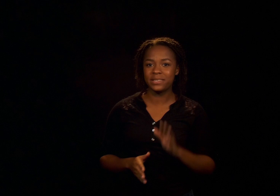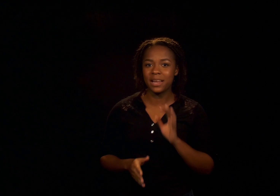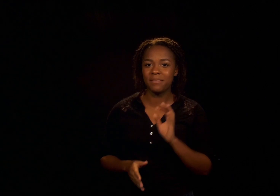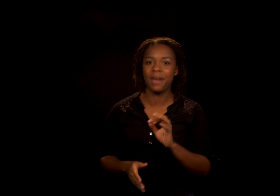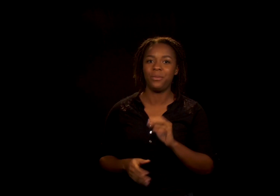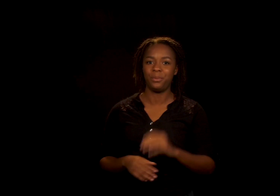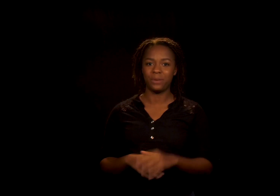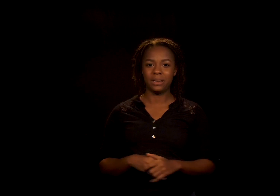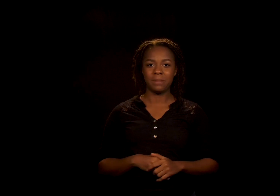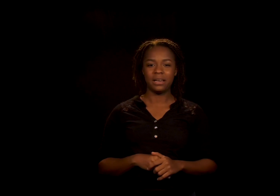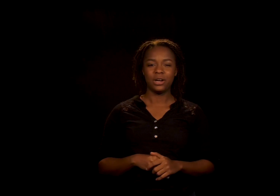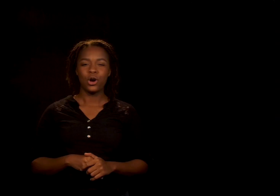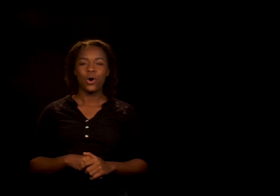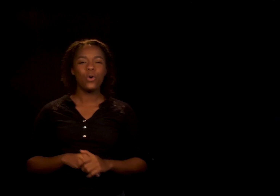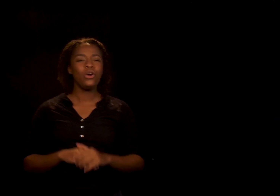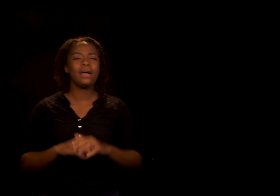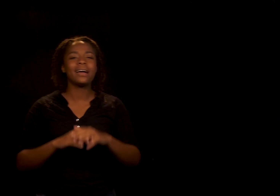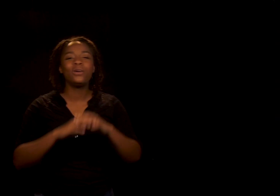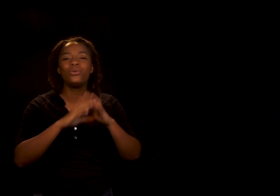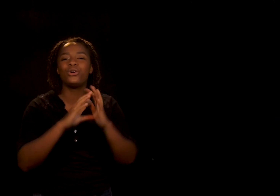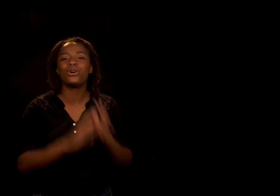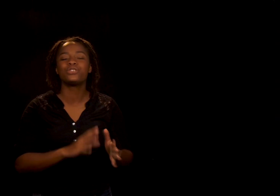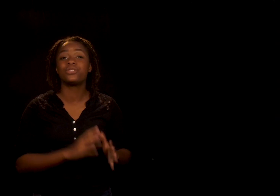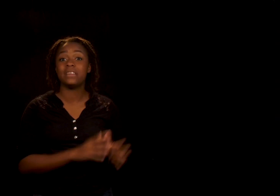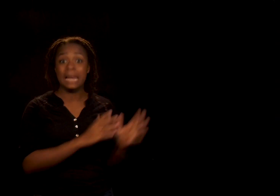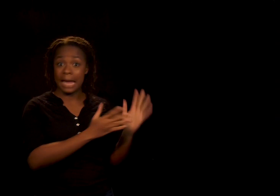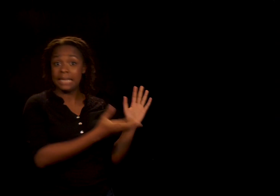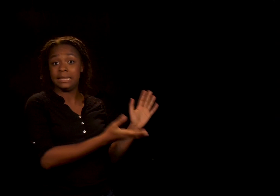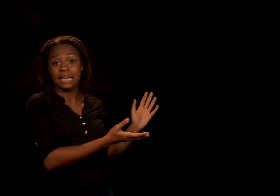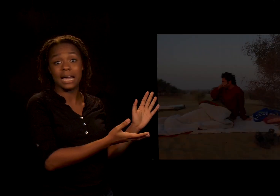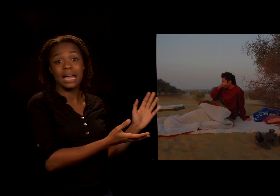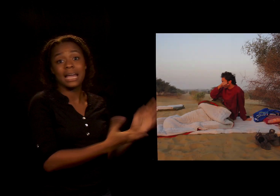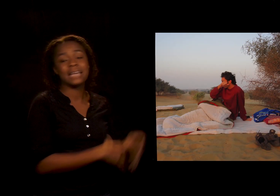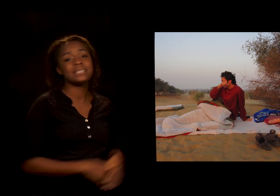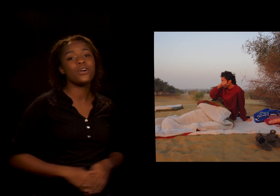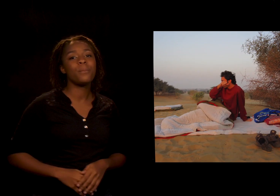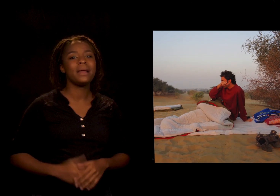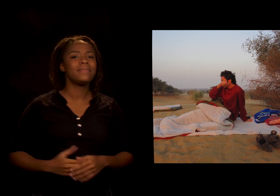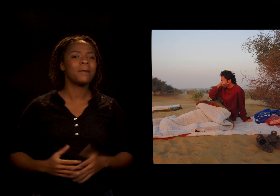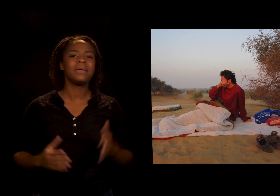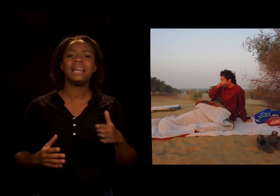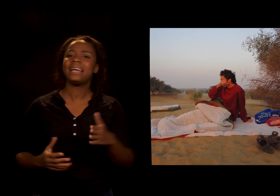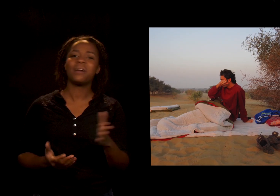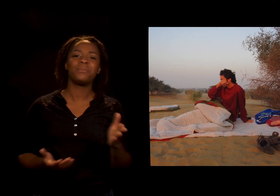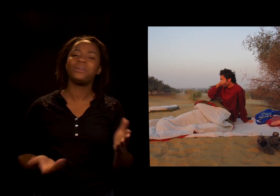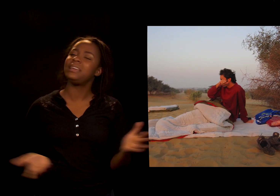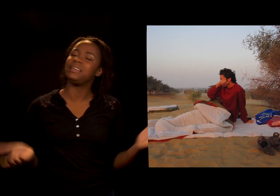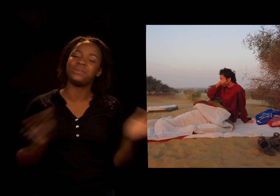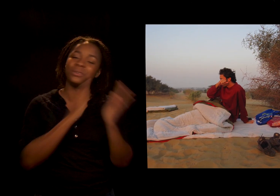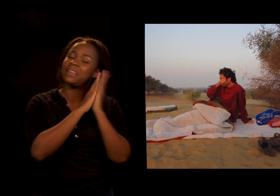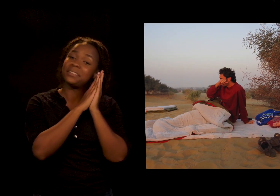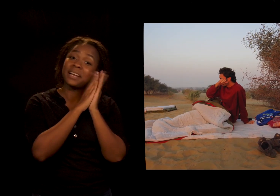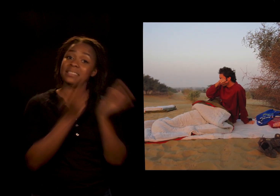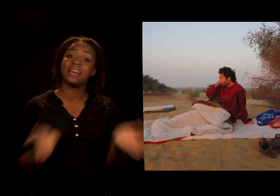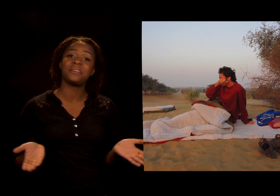salvado por un animal Un caluroso día en la India Este hombre andaba en el campo y quiso descansar